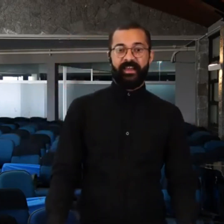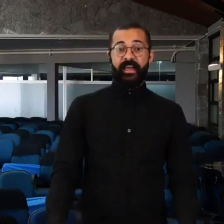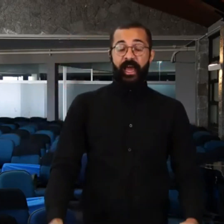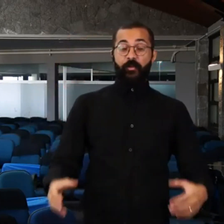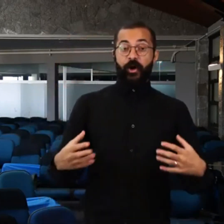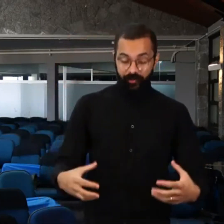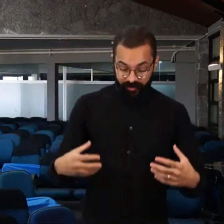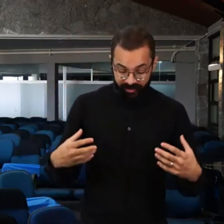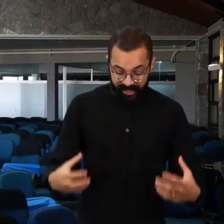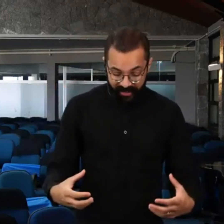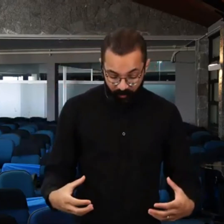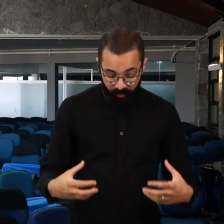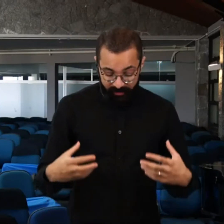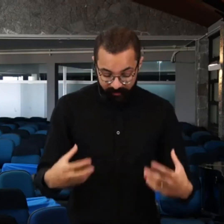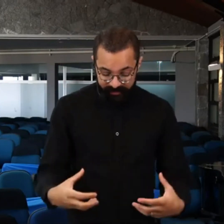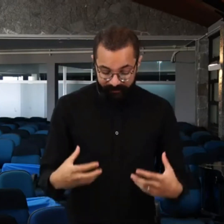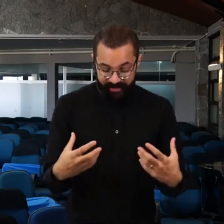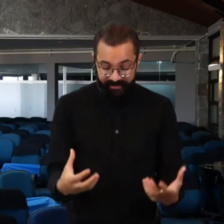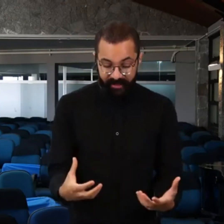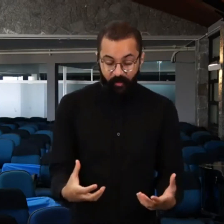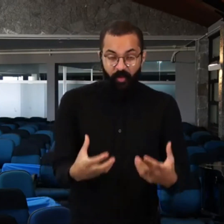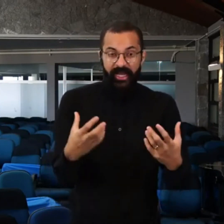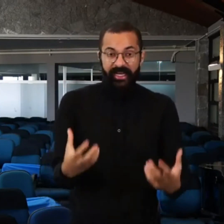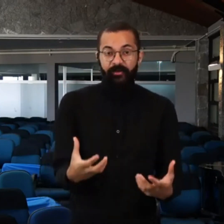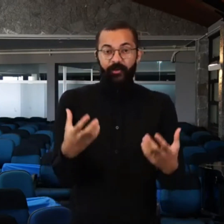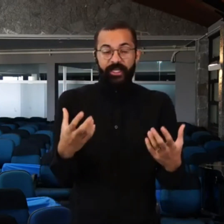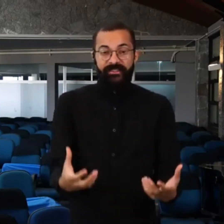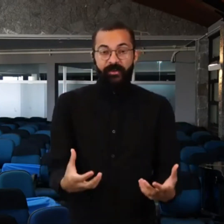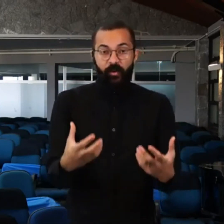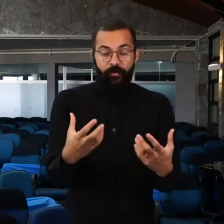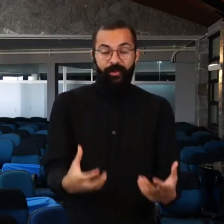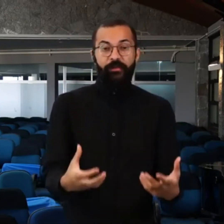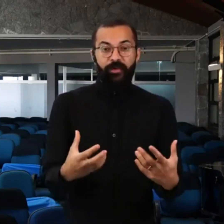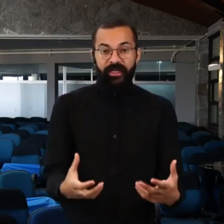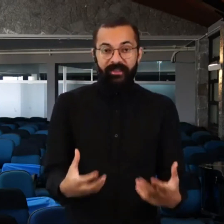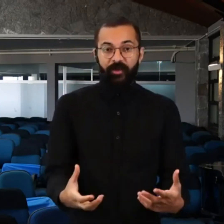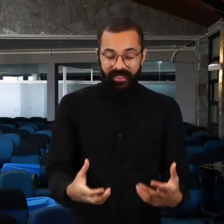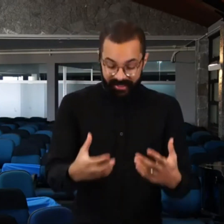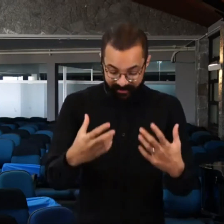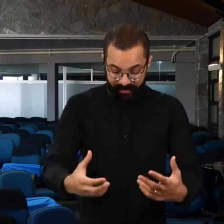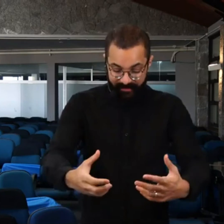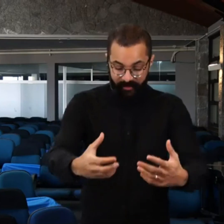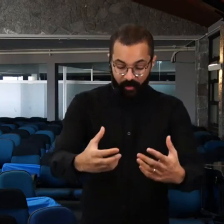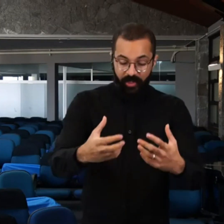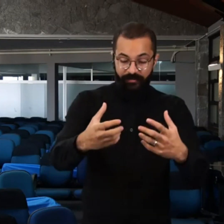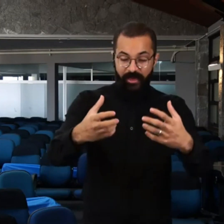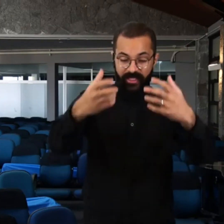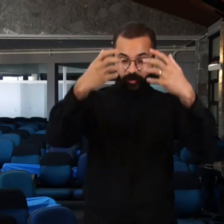É um modo ordinário que Deus estabeleceu um canal de conexão com o próprio Criador que Ele estabeleceu, de meio que a sua